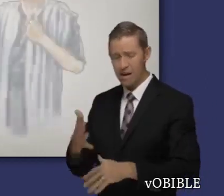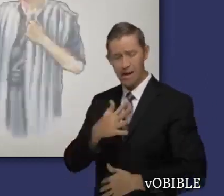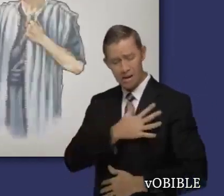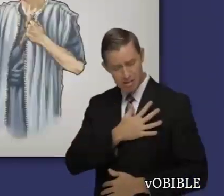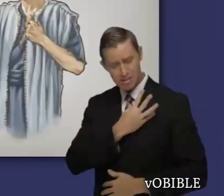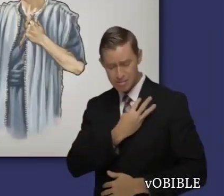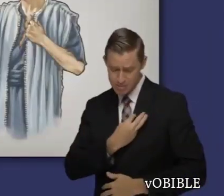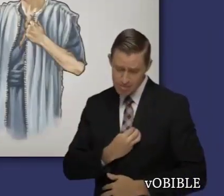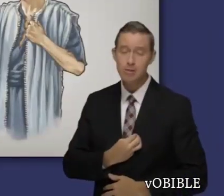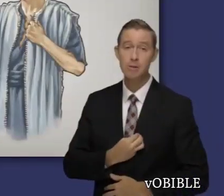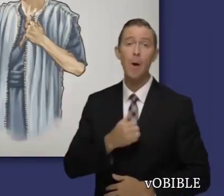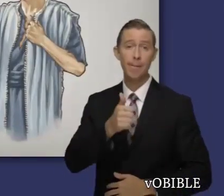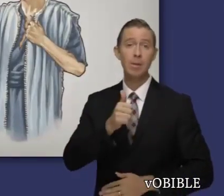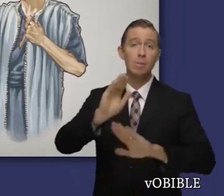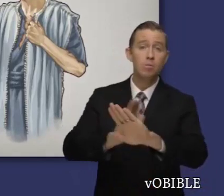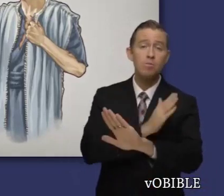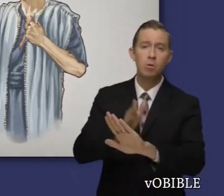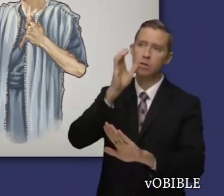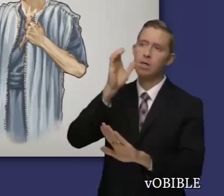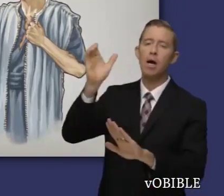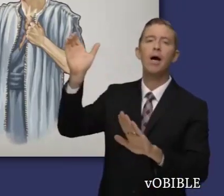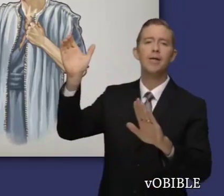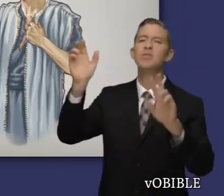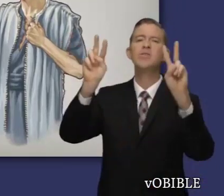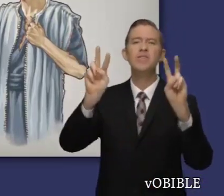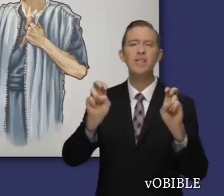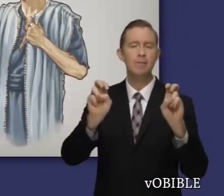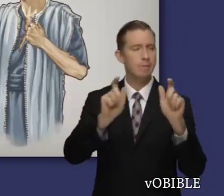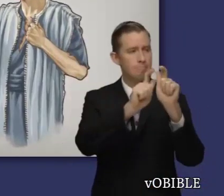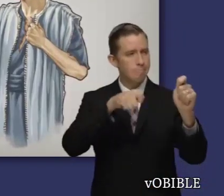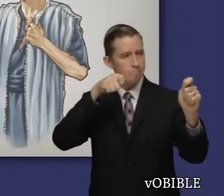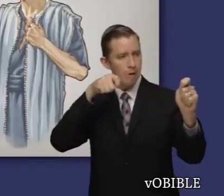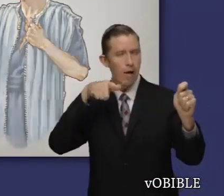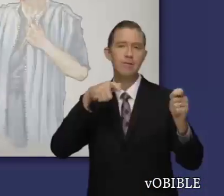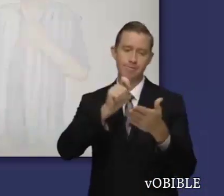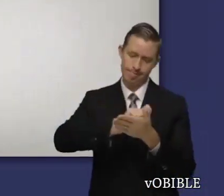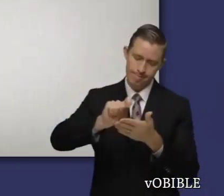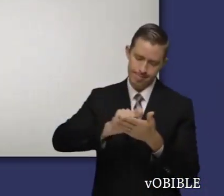Lleno de dolor, David compone una canción de duelo a la que llama El Arco.